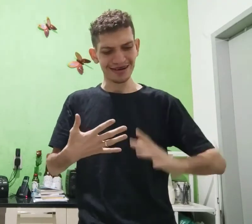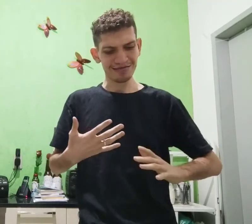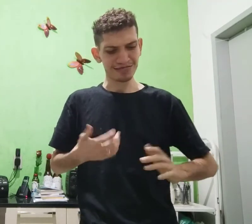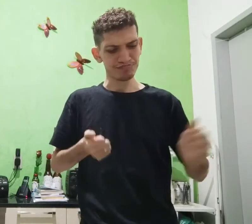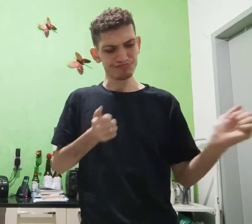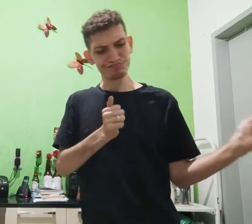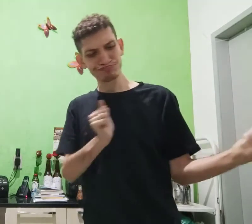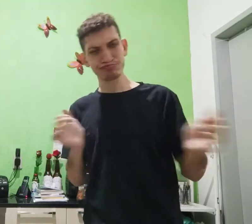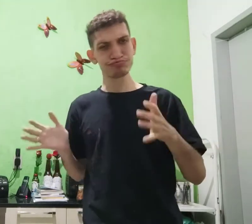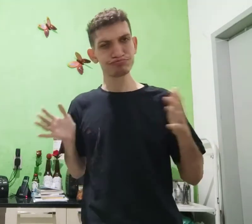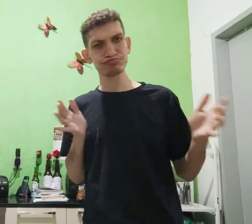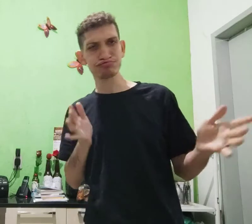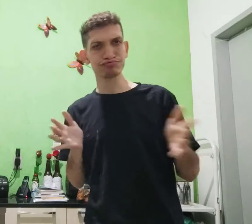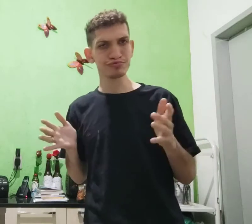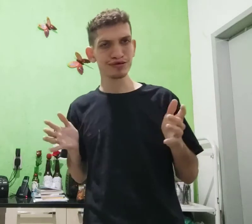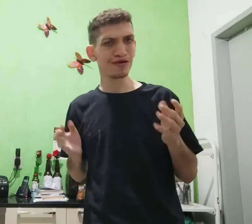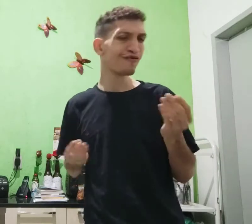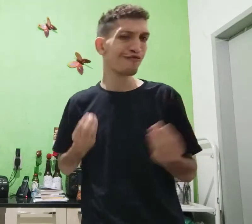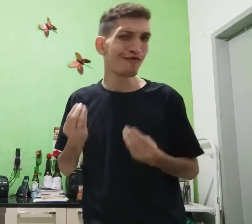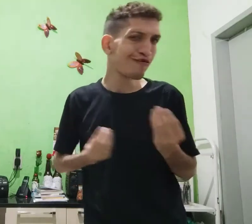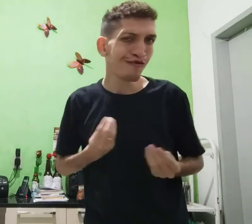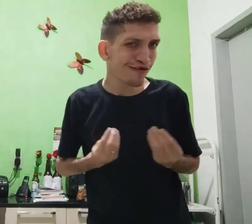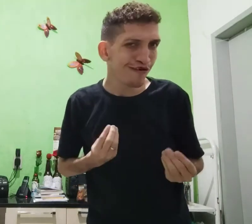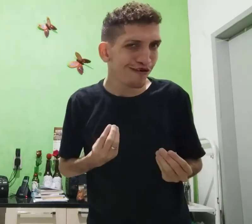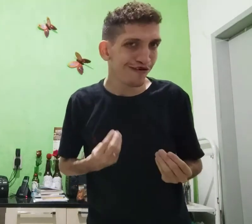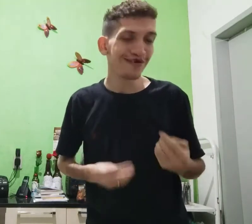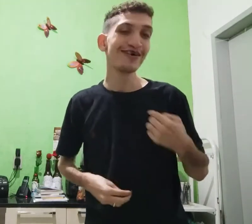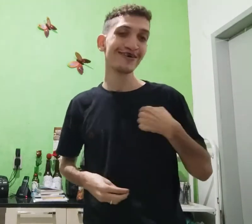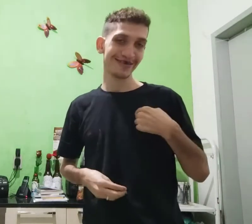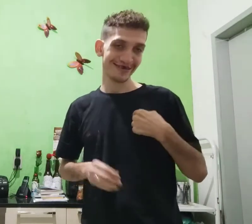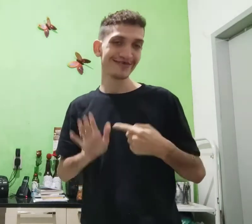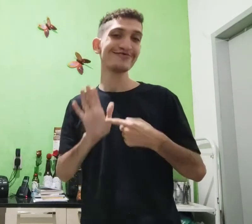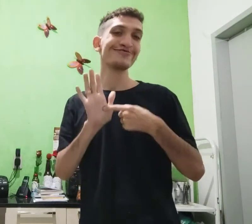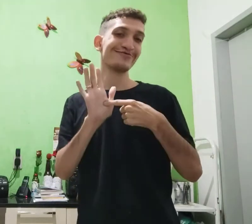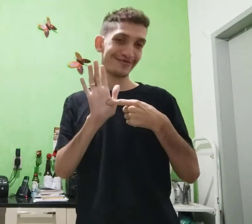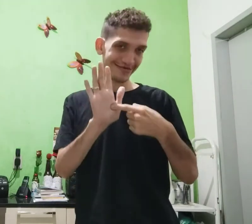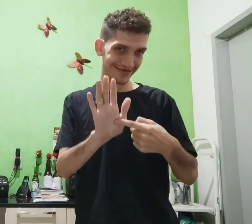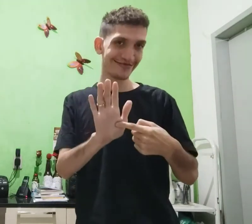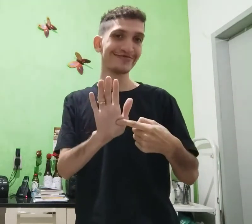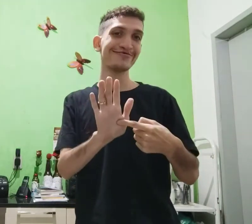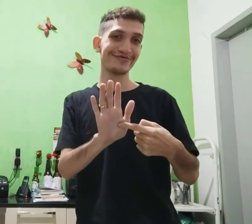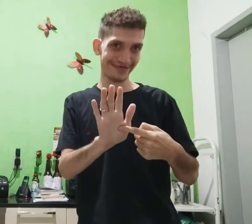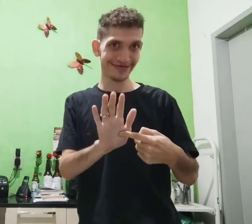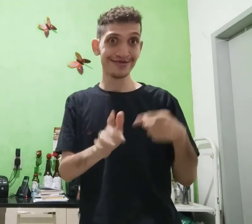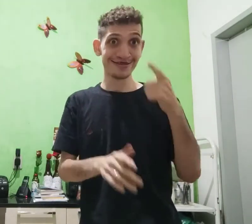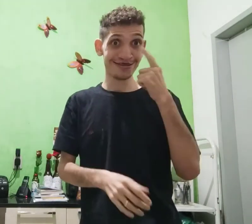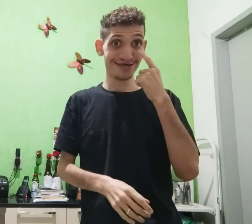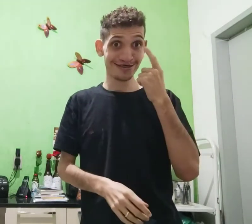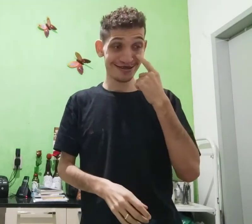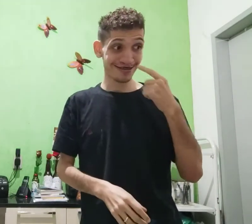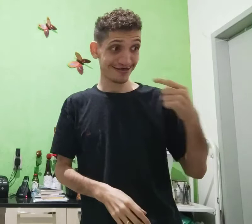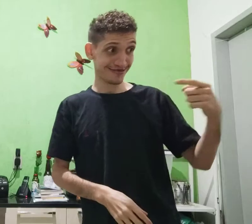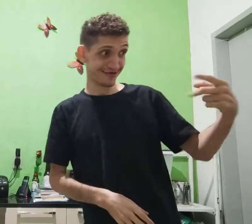é, Libra e Sinalização, como? Eu mostro pra você, olha,